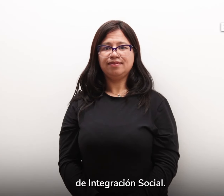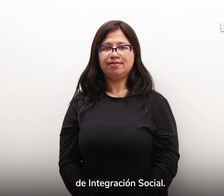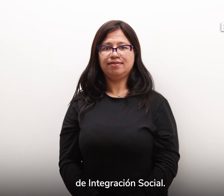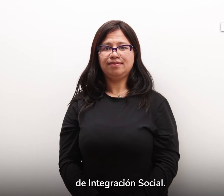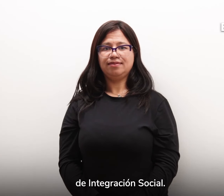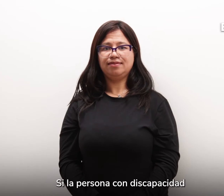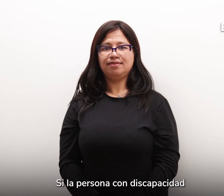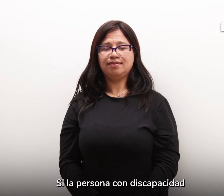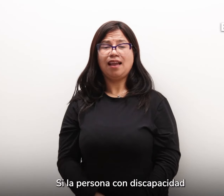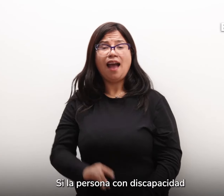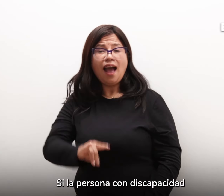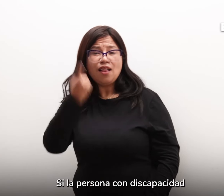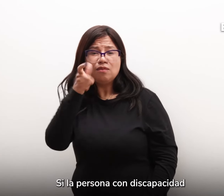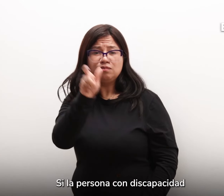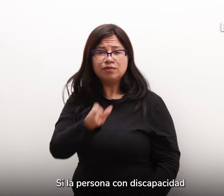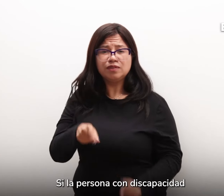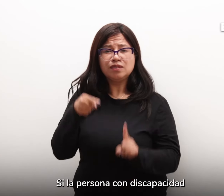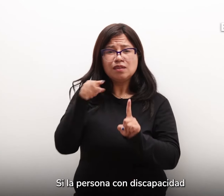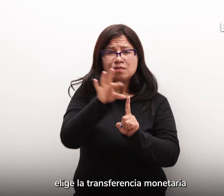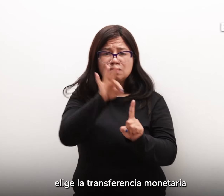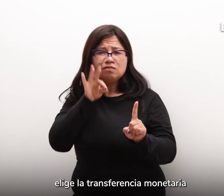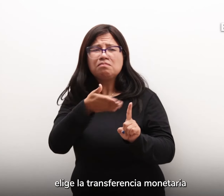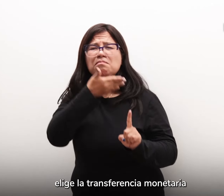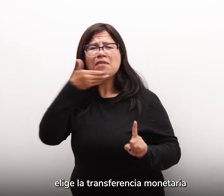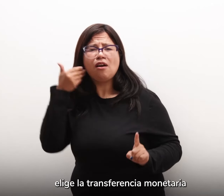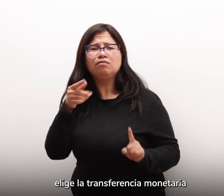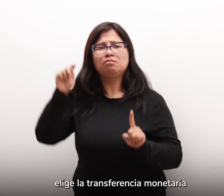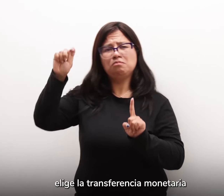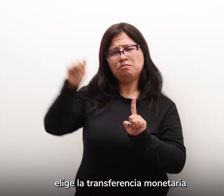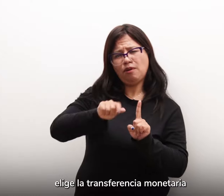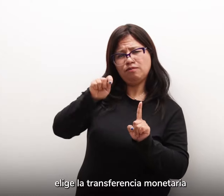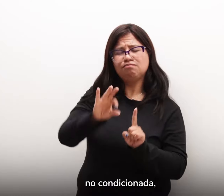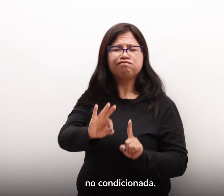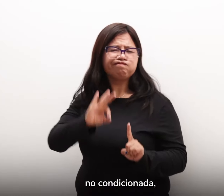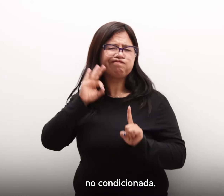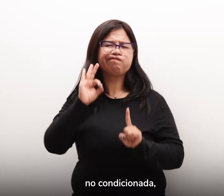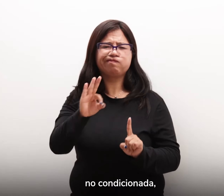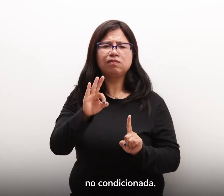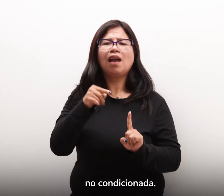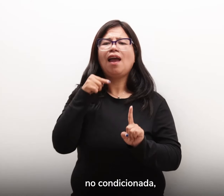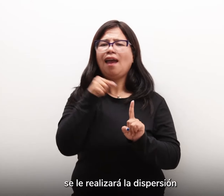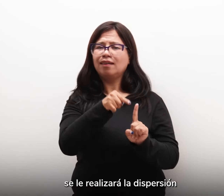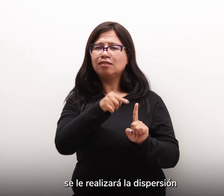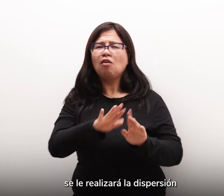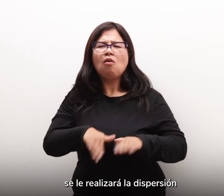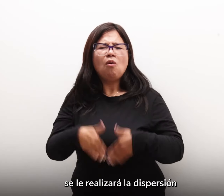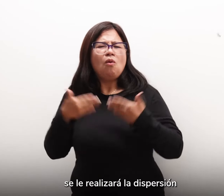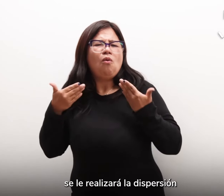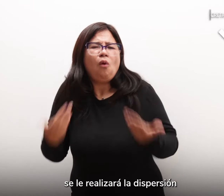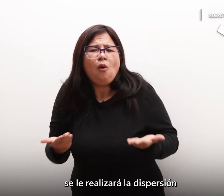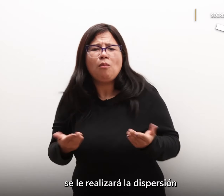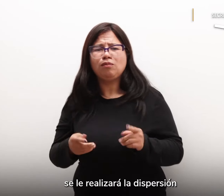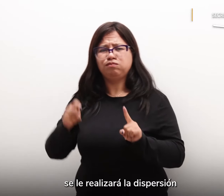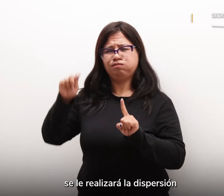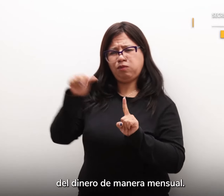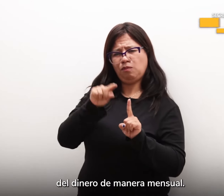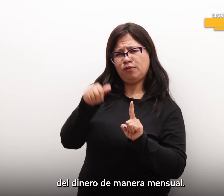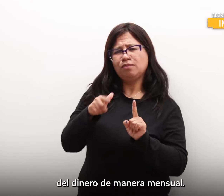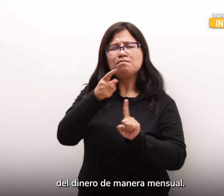Si la persona con discapacidad elige la transferencia monetaria no condicionada Se le realizará la dispersión del dinero de